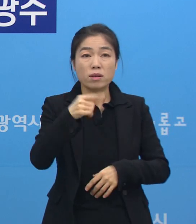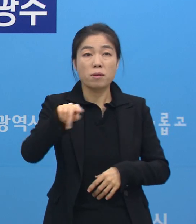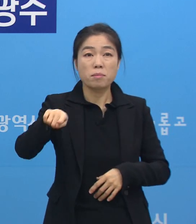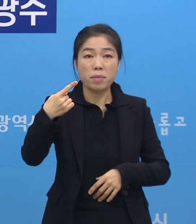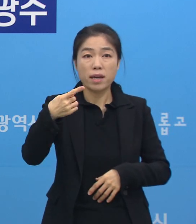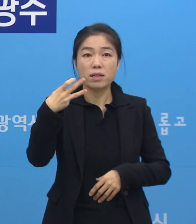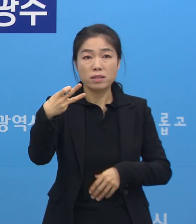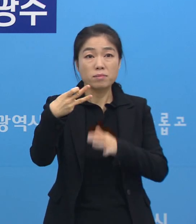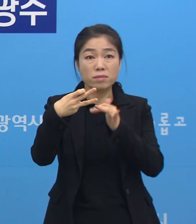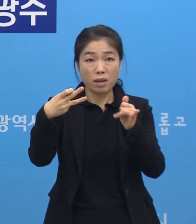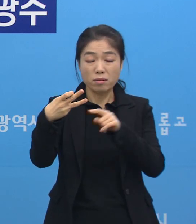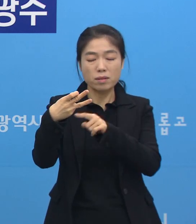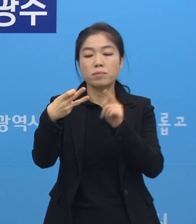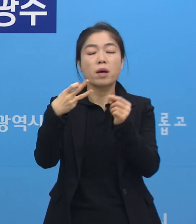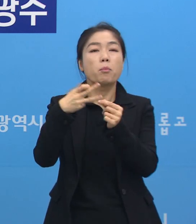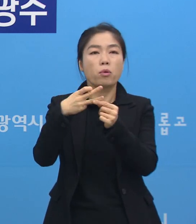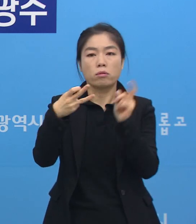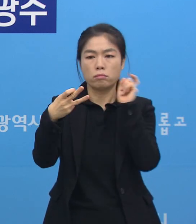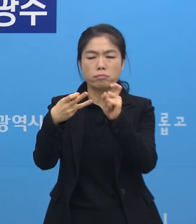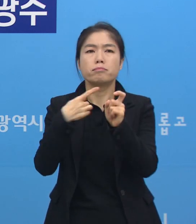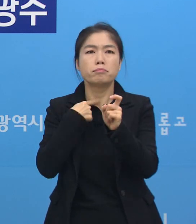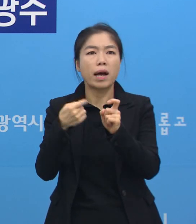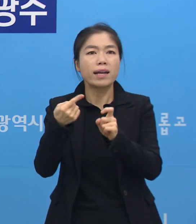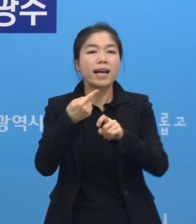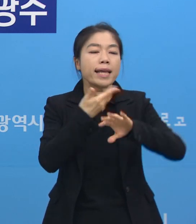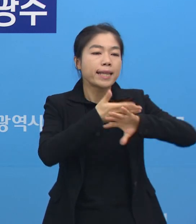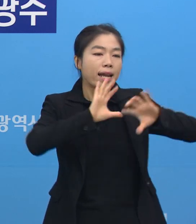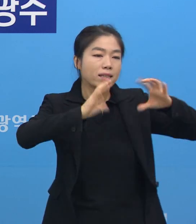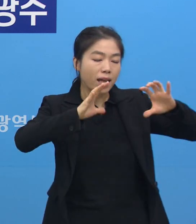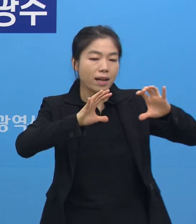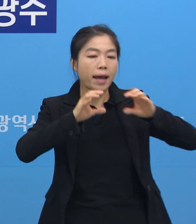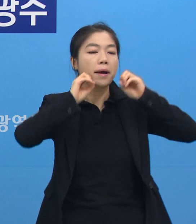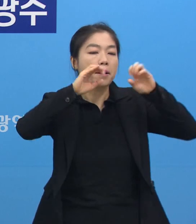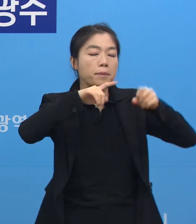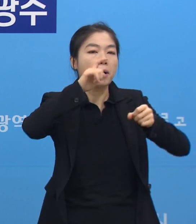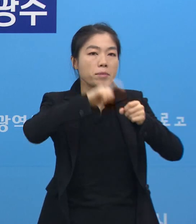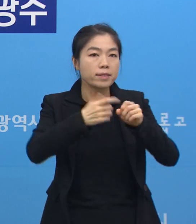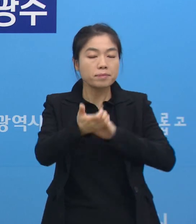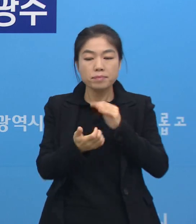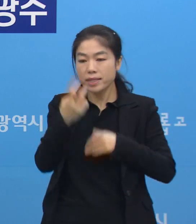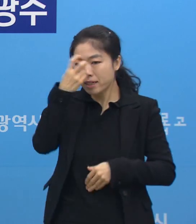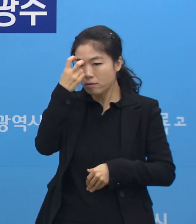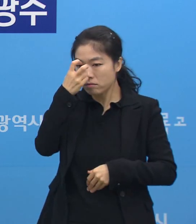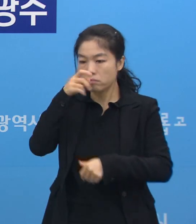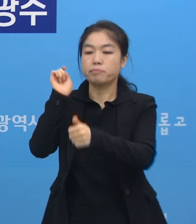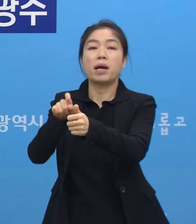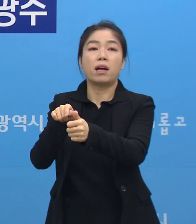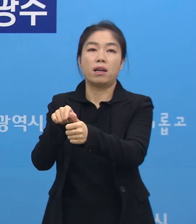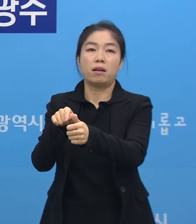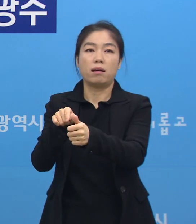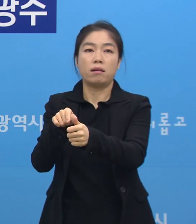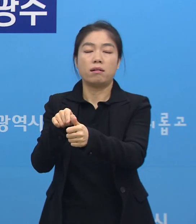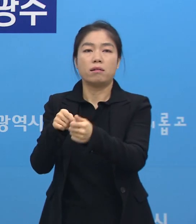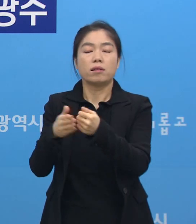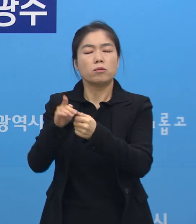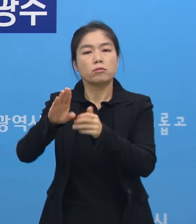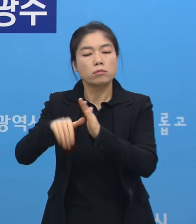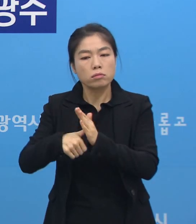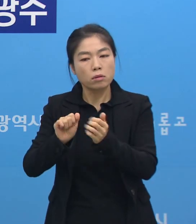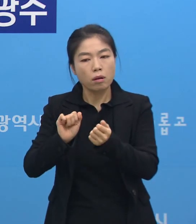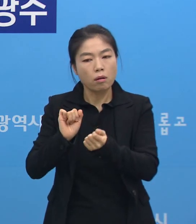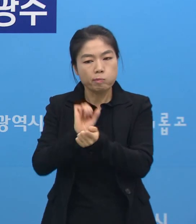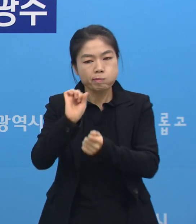확진된 적이 있습니다. 이분은 해외에 성교를 나가기 위해서 미리 사전검사로서 확진을 받았는데요. 저희들이 그때